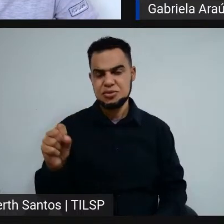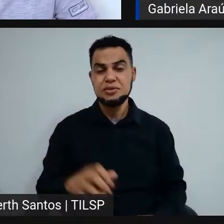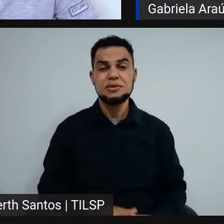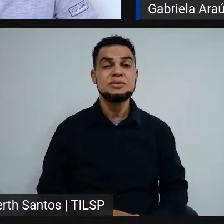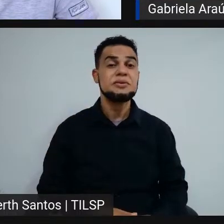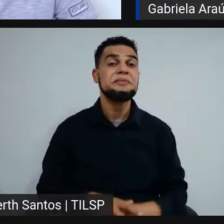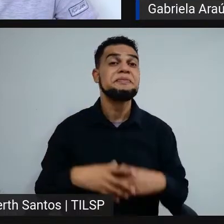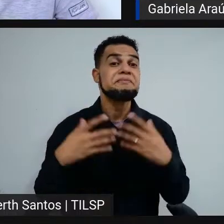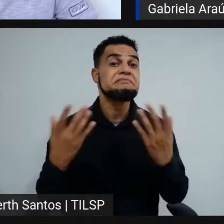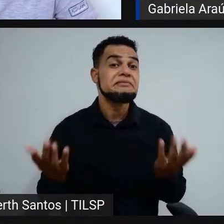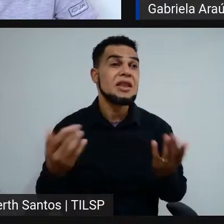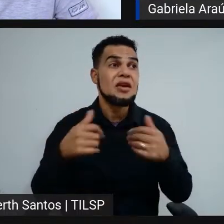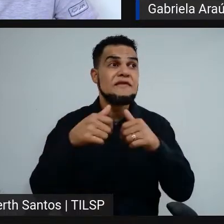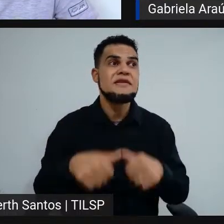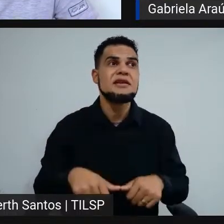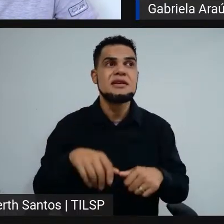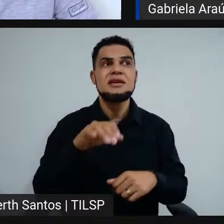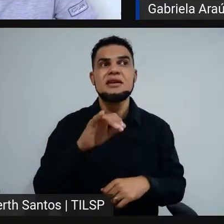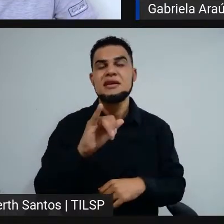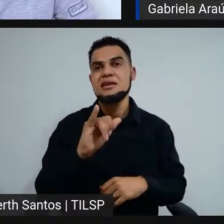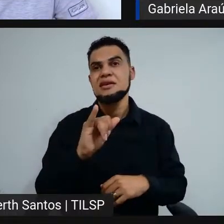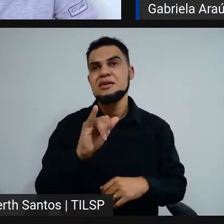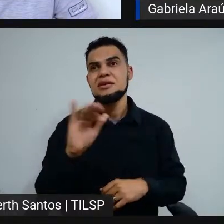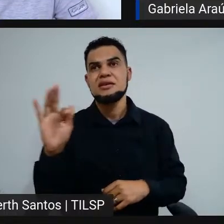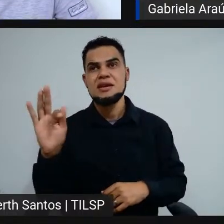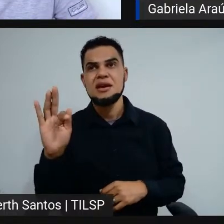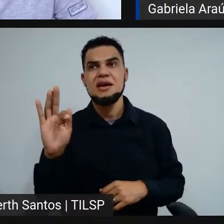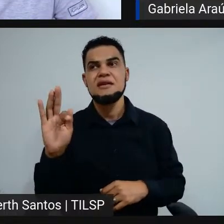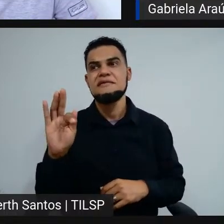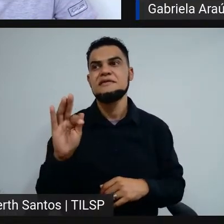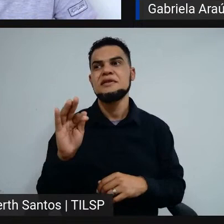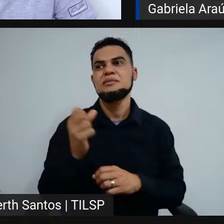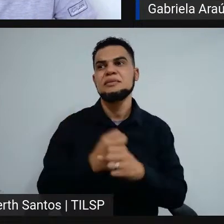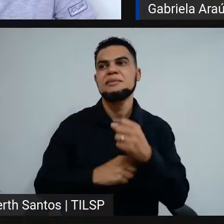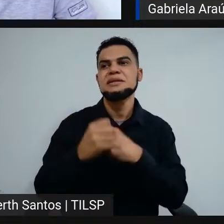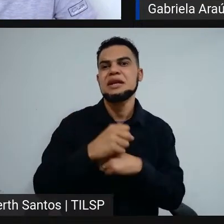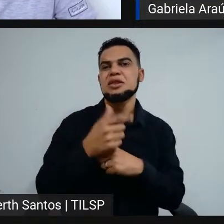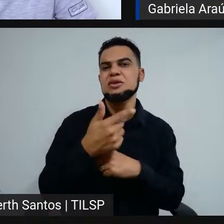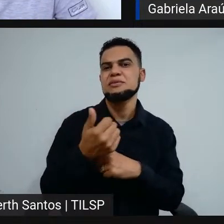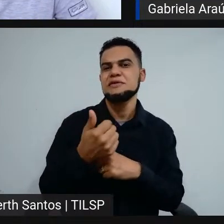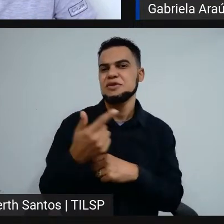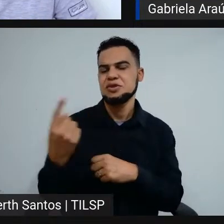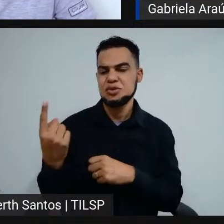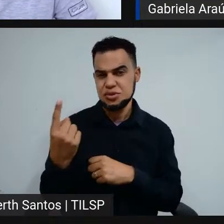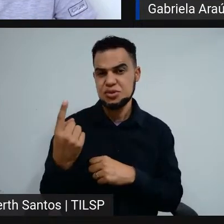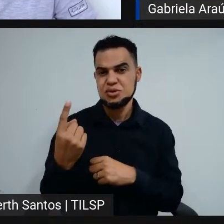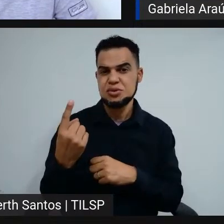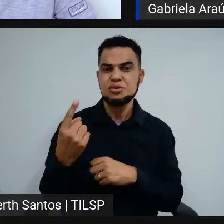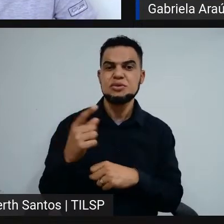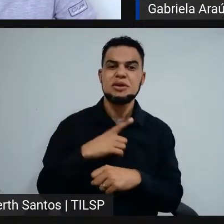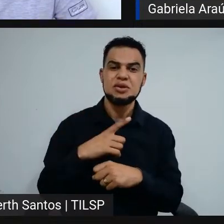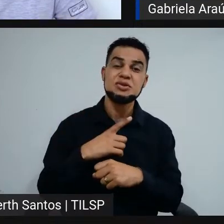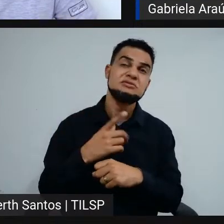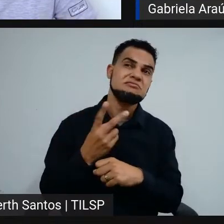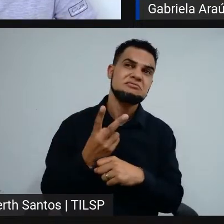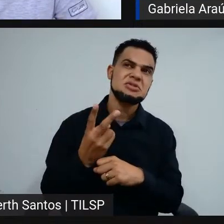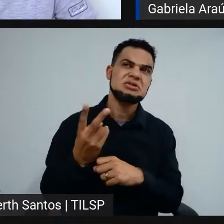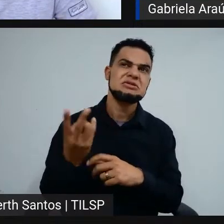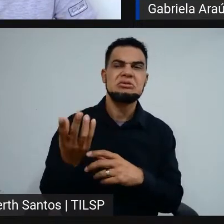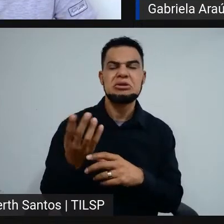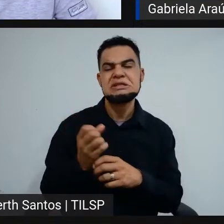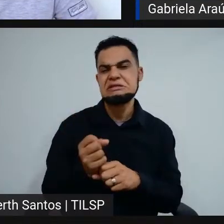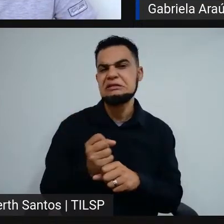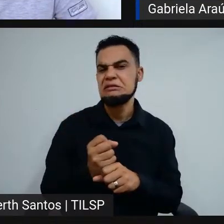eu fiquei no IF, me formei ano passado, em 2021. Eu tive alguns anos por pandemia e mas assim, o